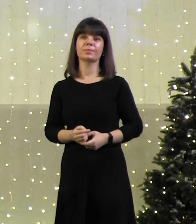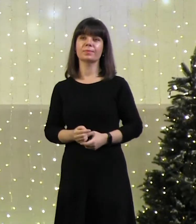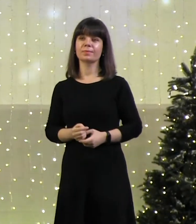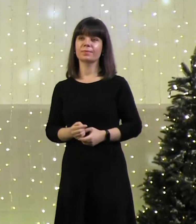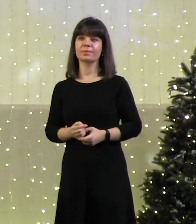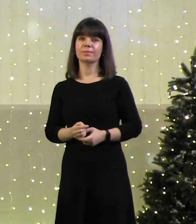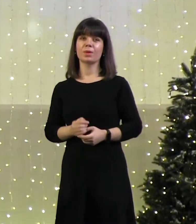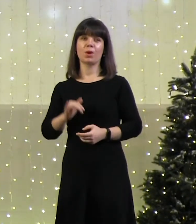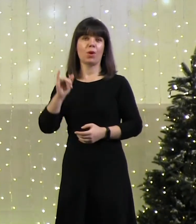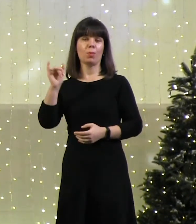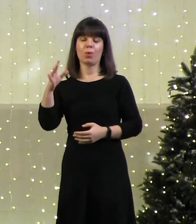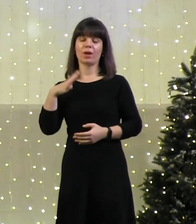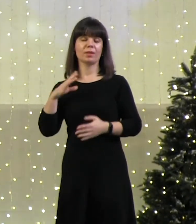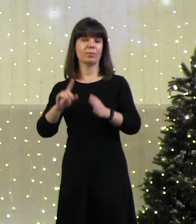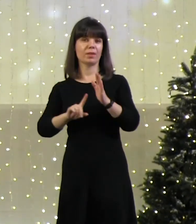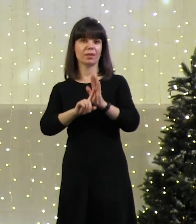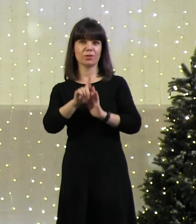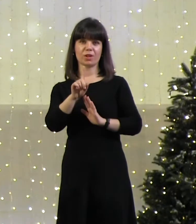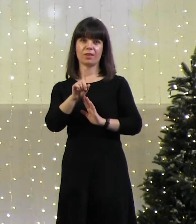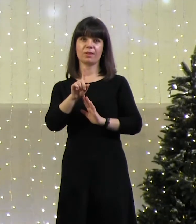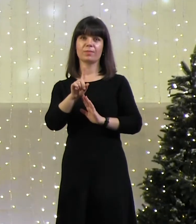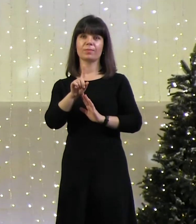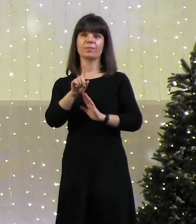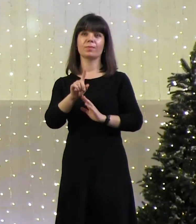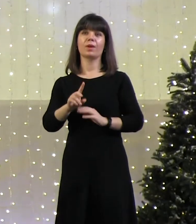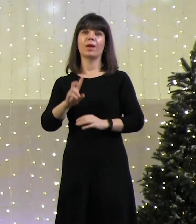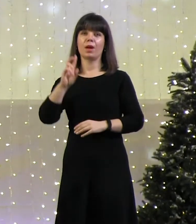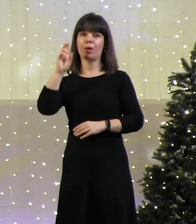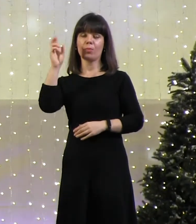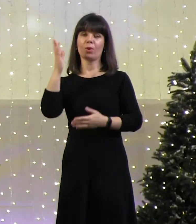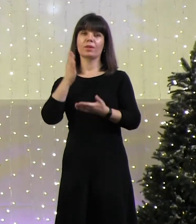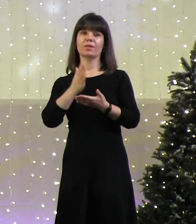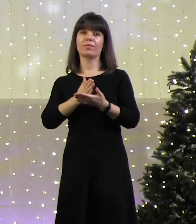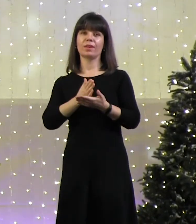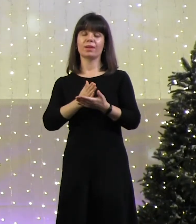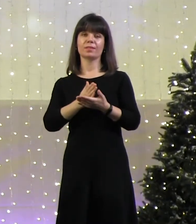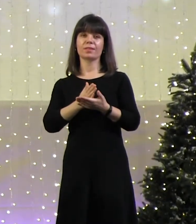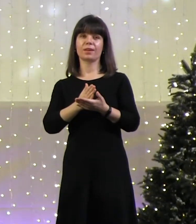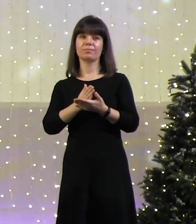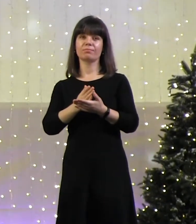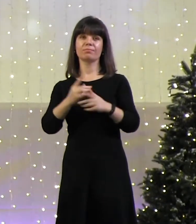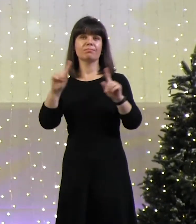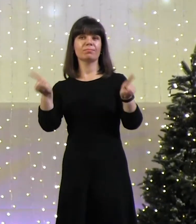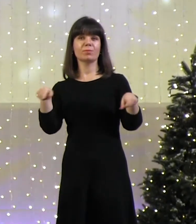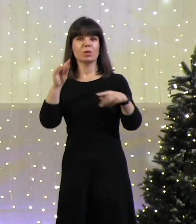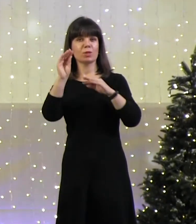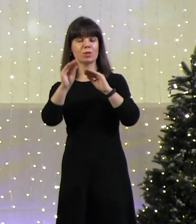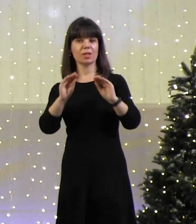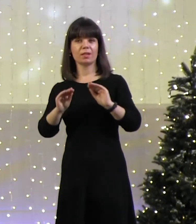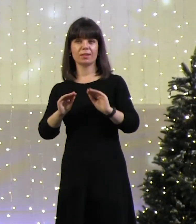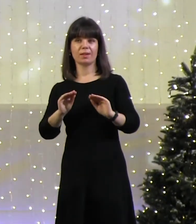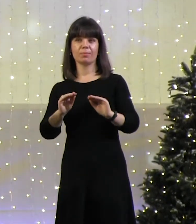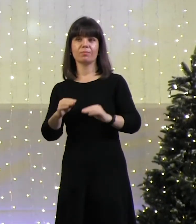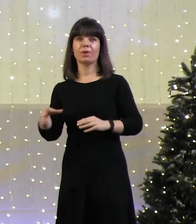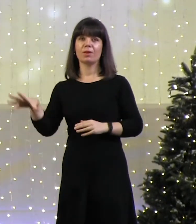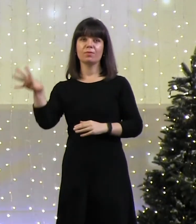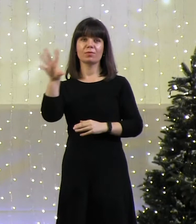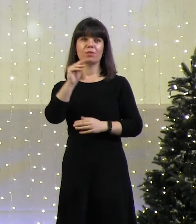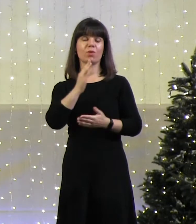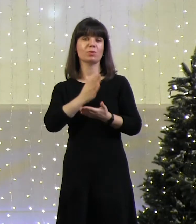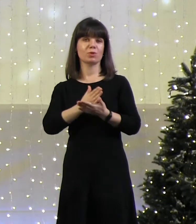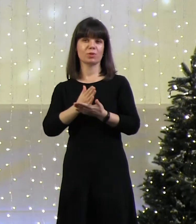У Бога не было начала. Бог является создателем всего